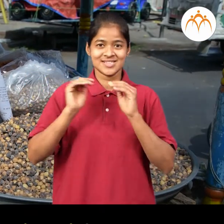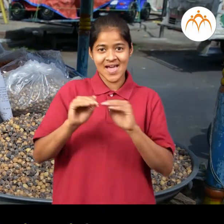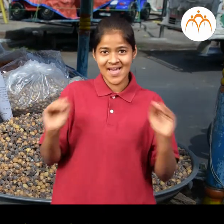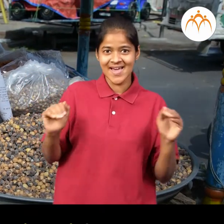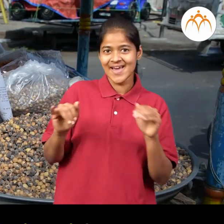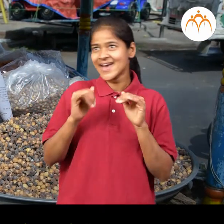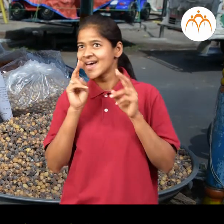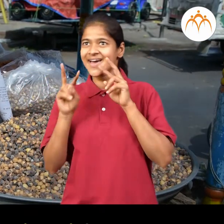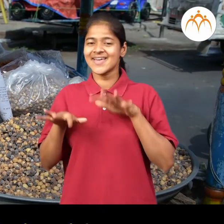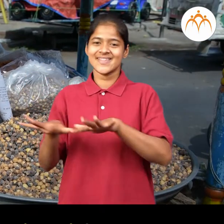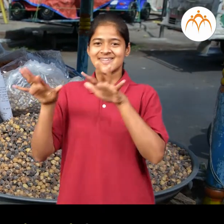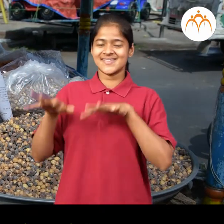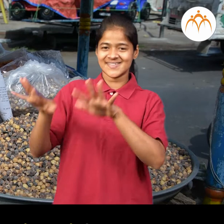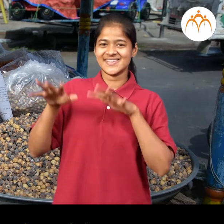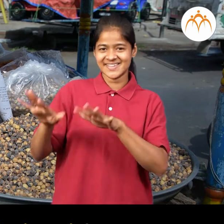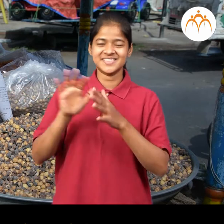विखतात